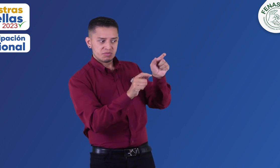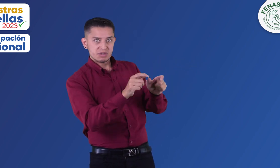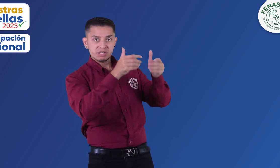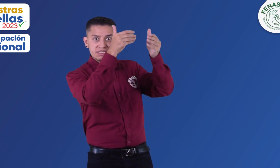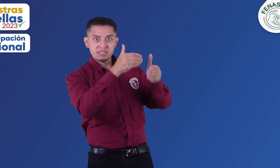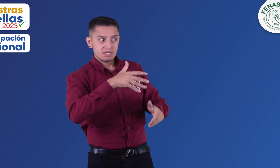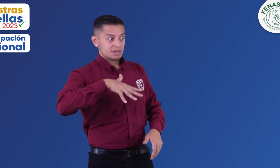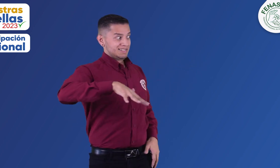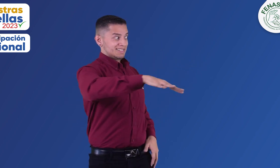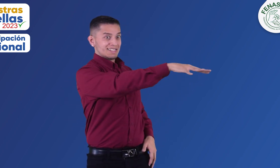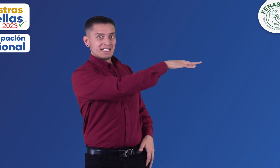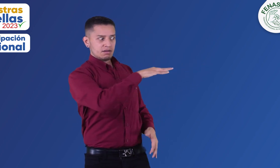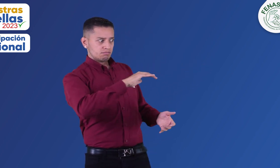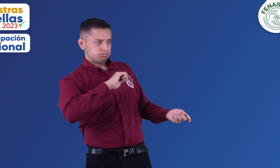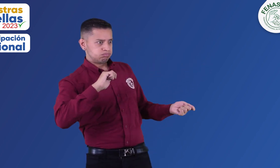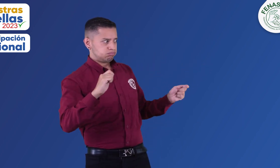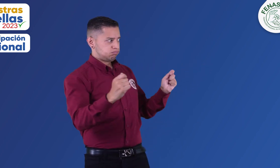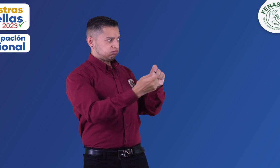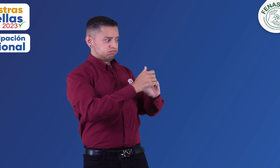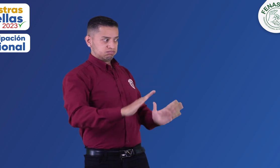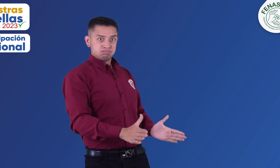comunidad sorda y con discapacidad del país. Entonces,